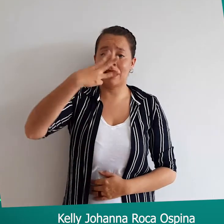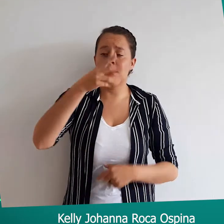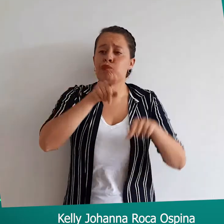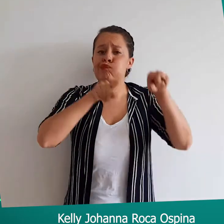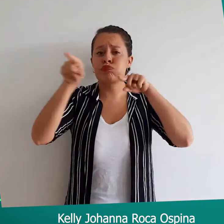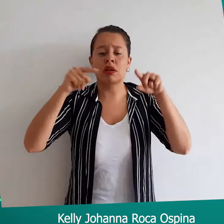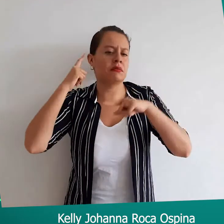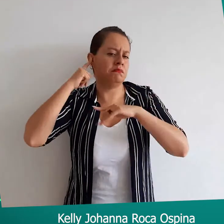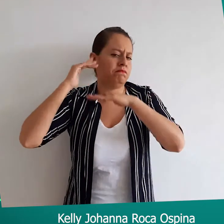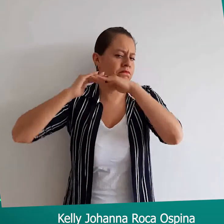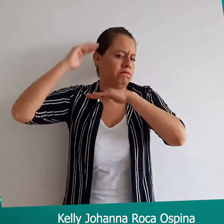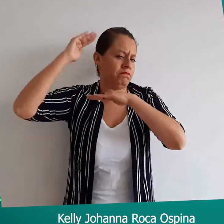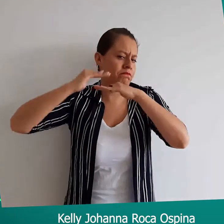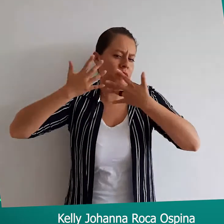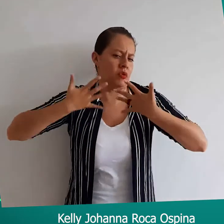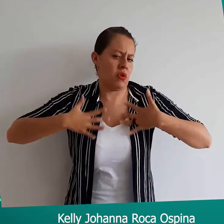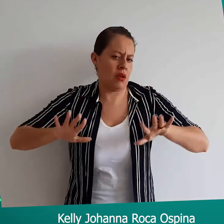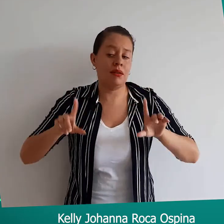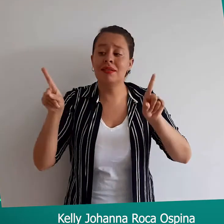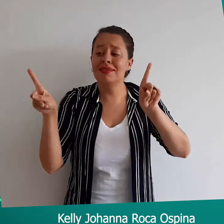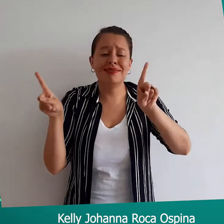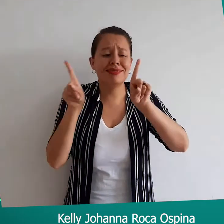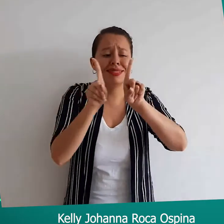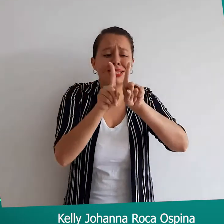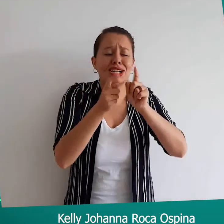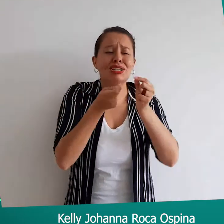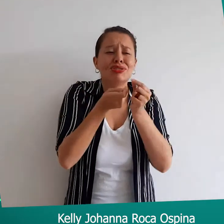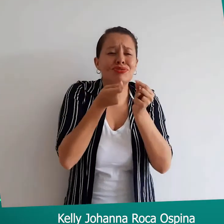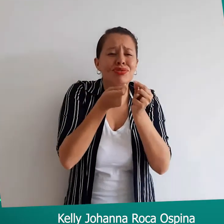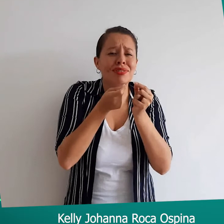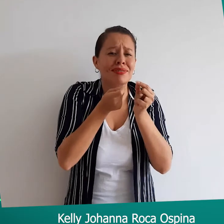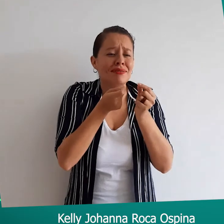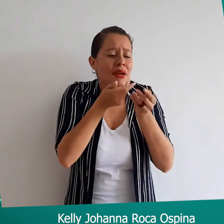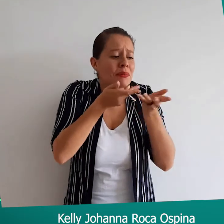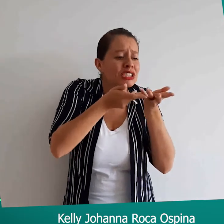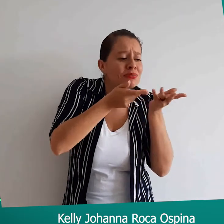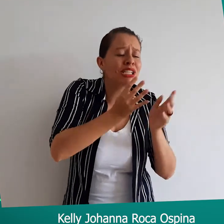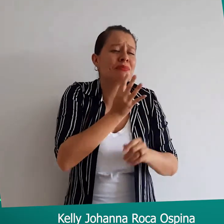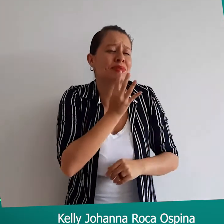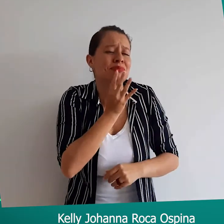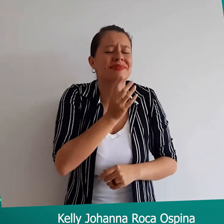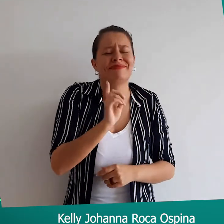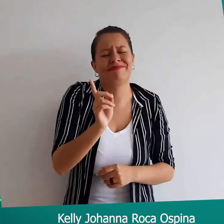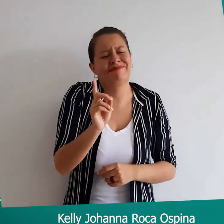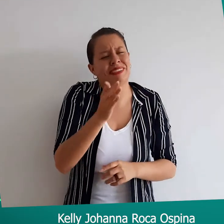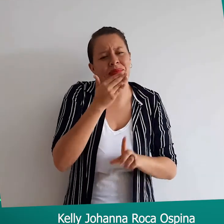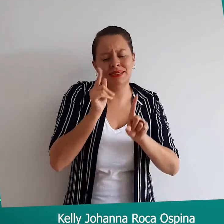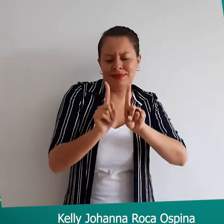Tercero, evite acercarse a la persona con esta discapacidad para hablarle.